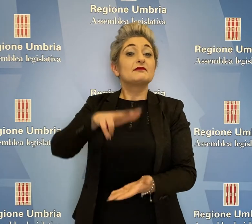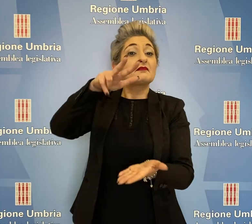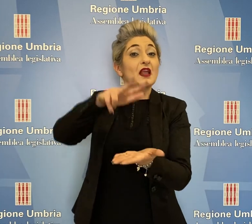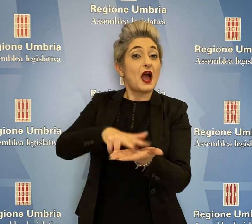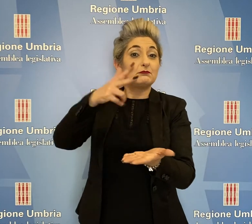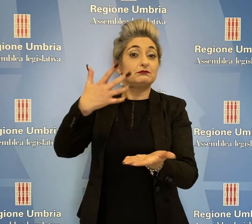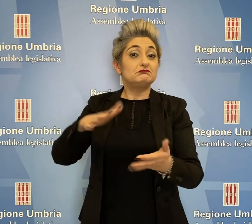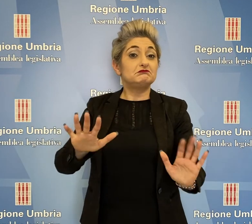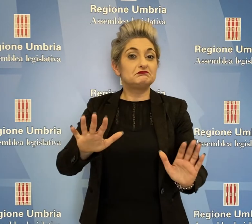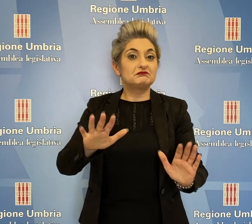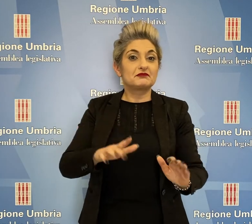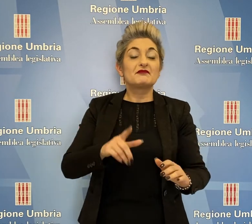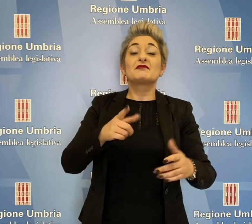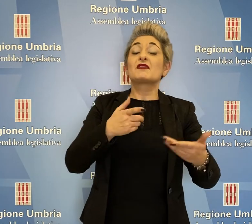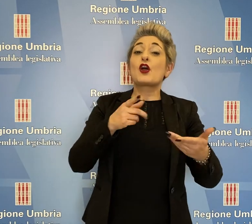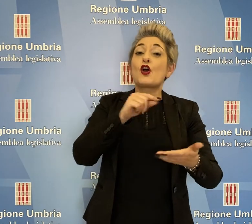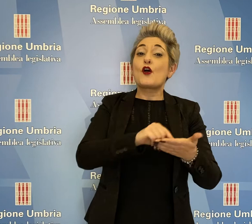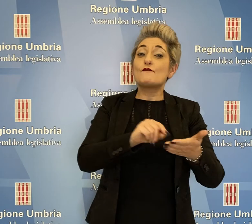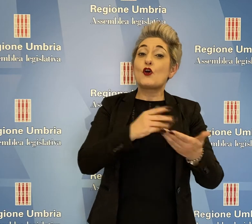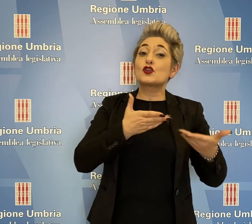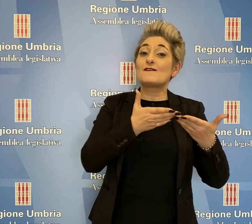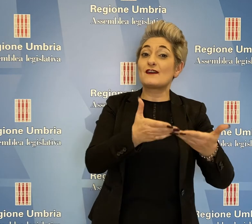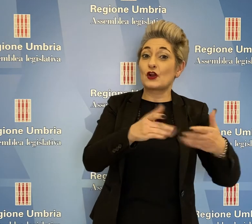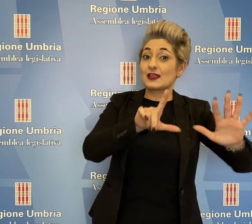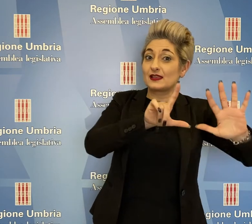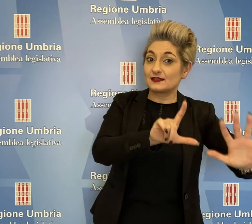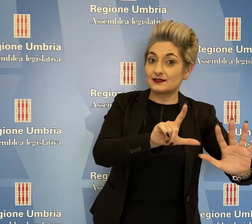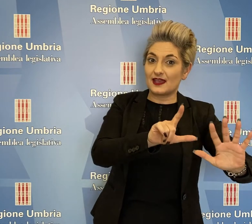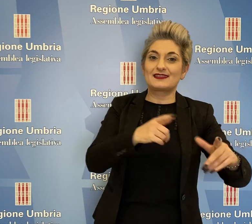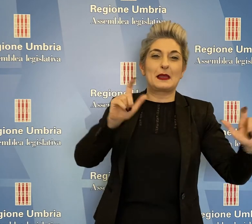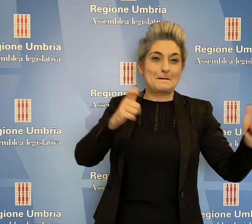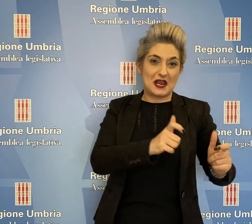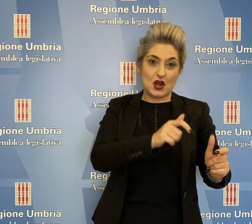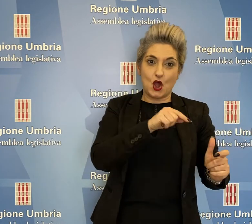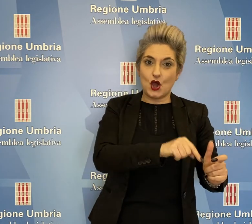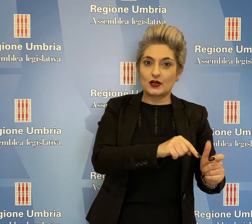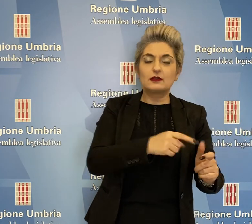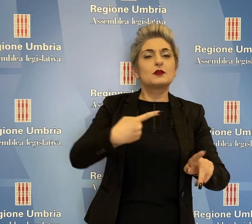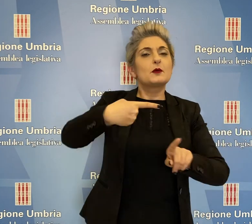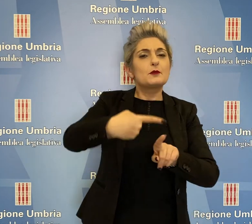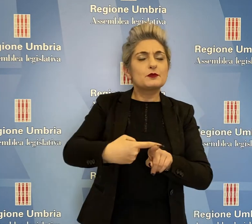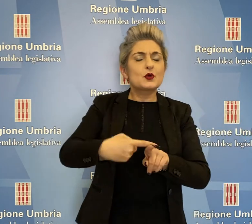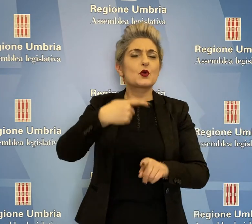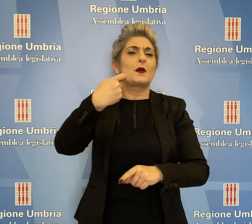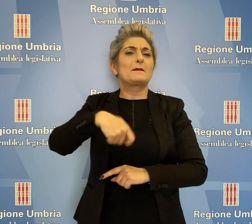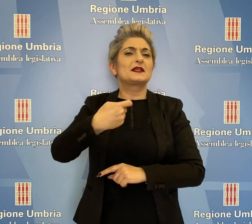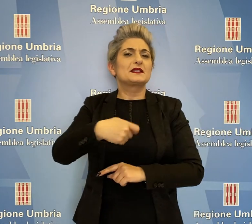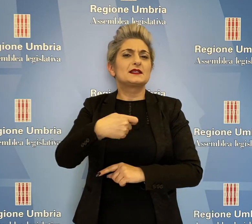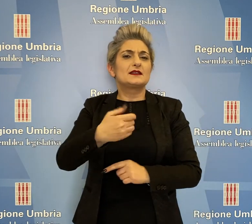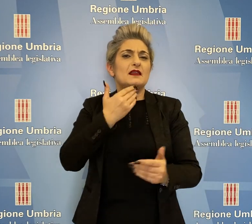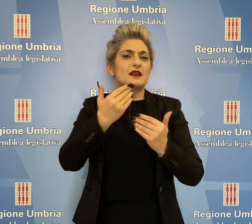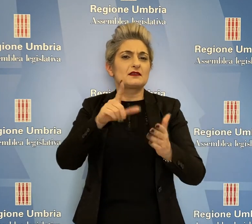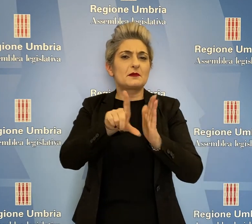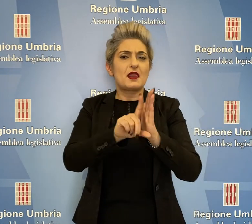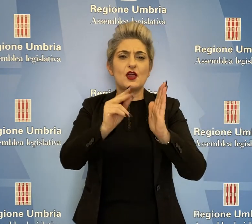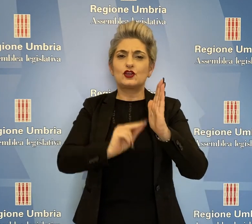Approvata con sette voti favorevoli dei consiglieri della minoranza, cui si è aggiunto quello del Presidente dell'Assemblea